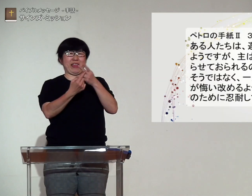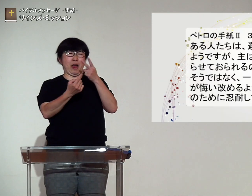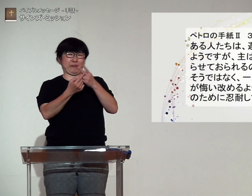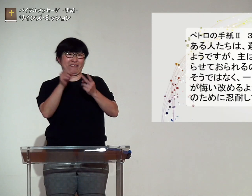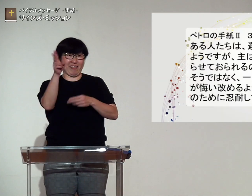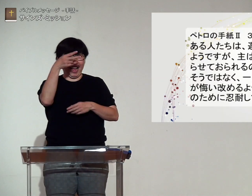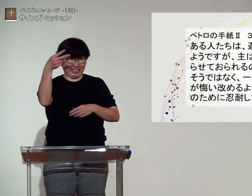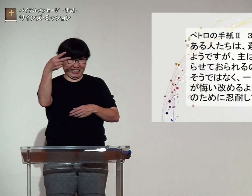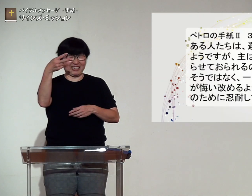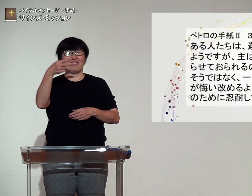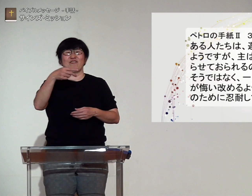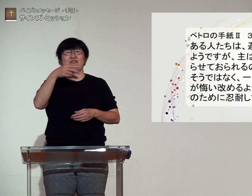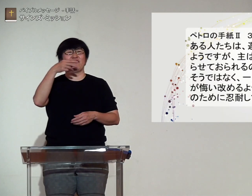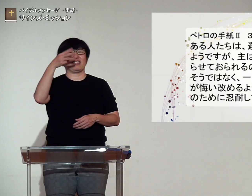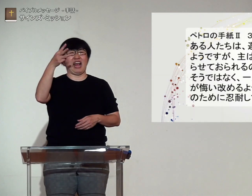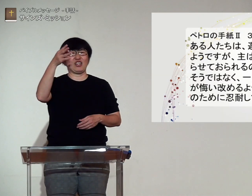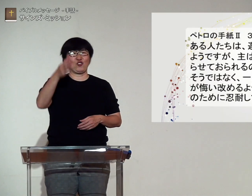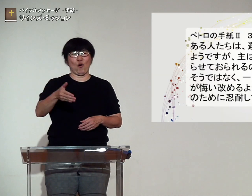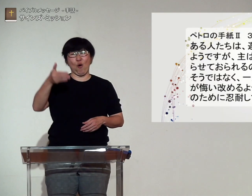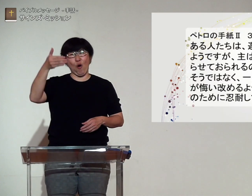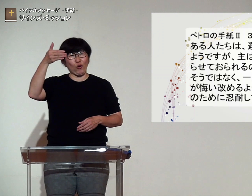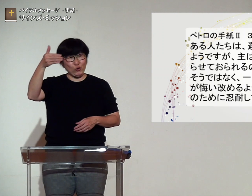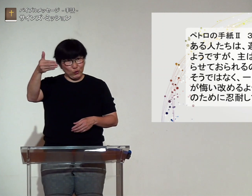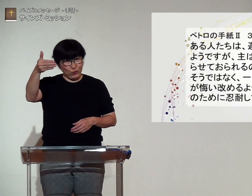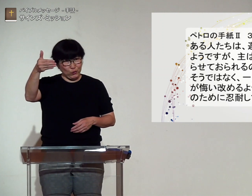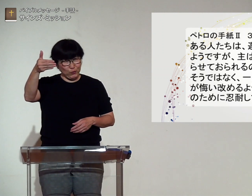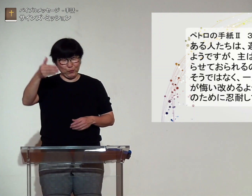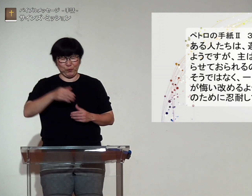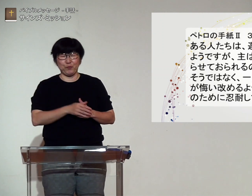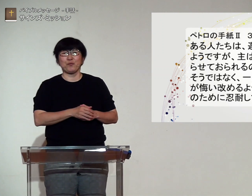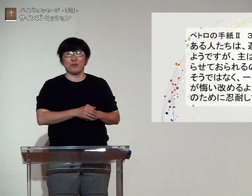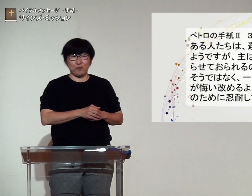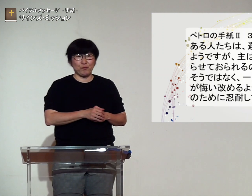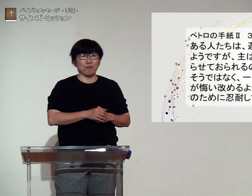ペテロの手紙第二三章九節